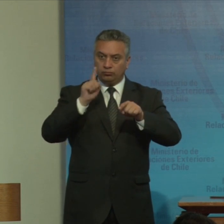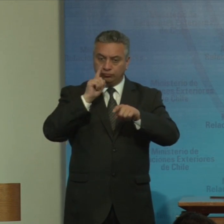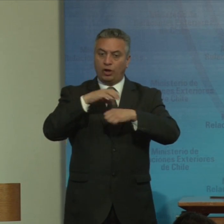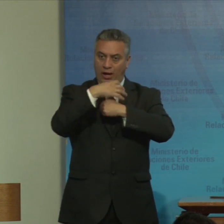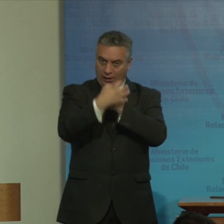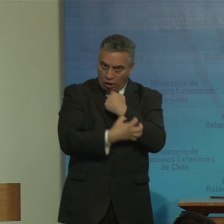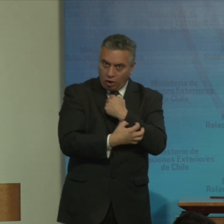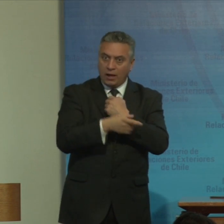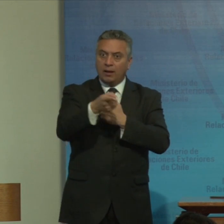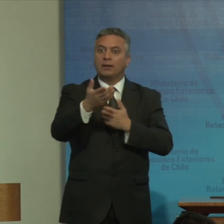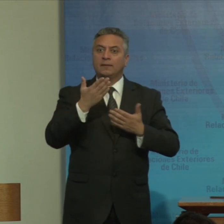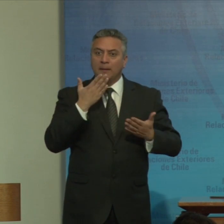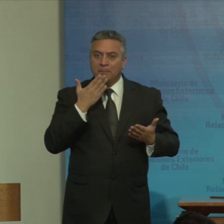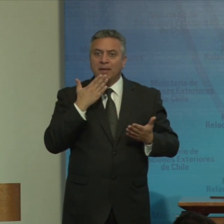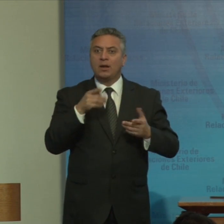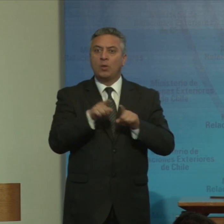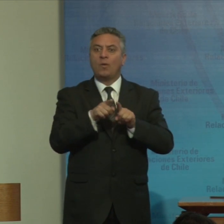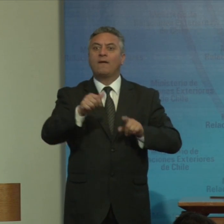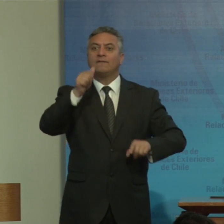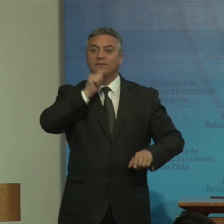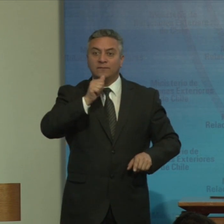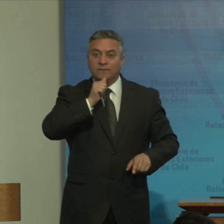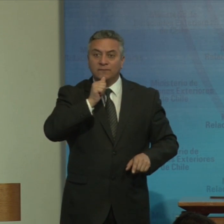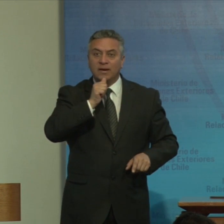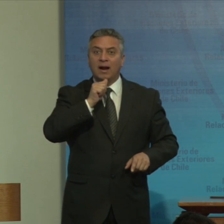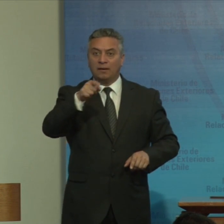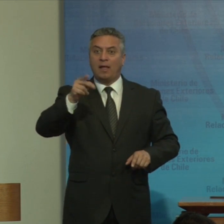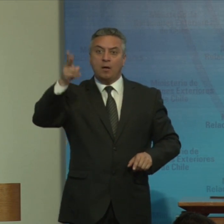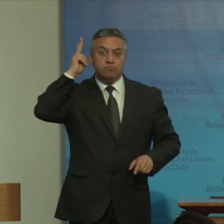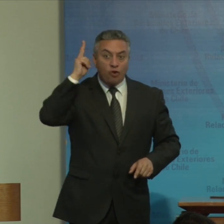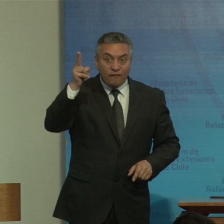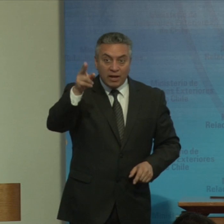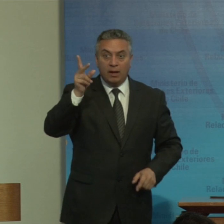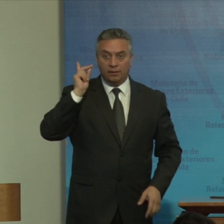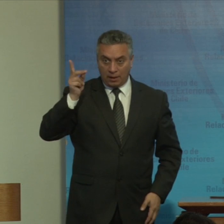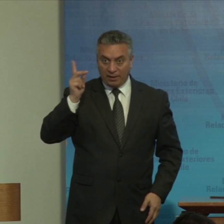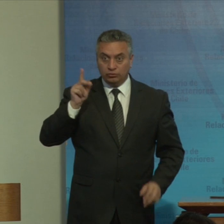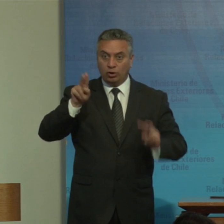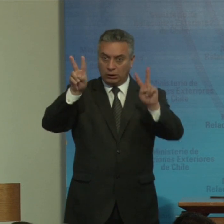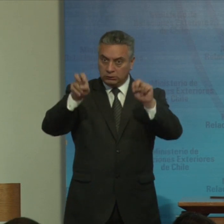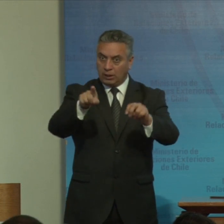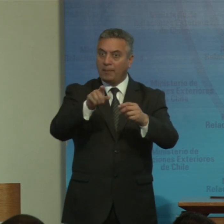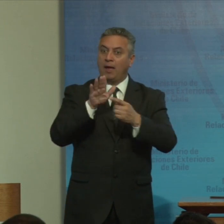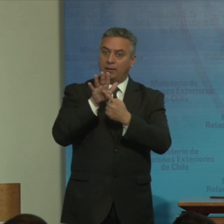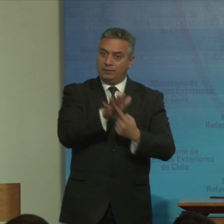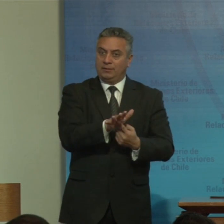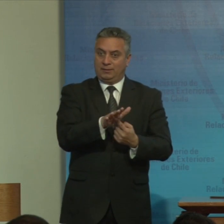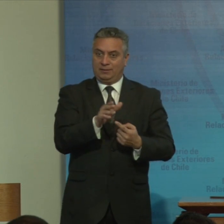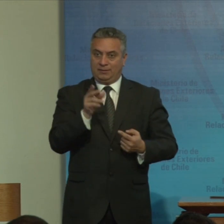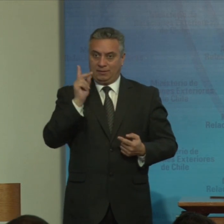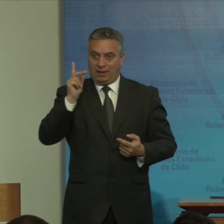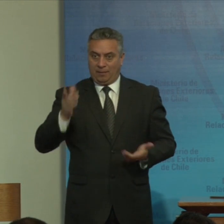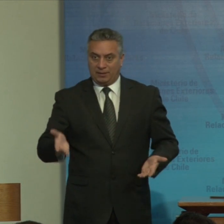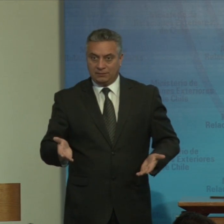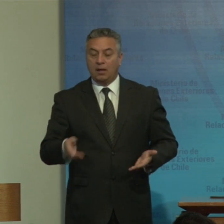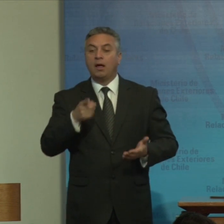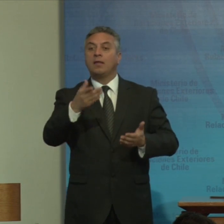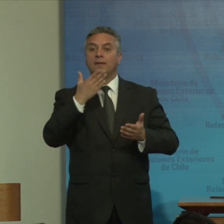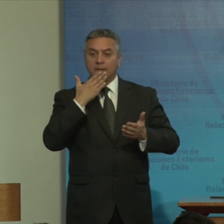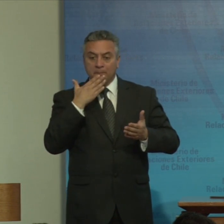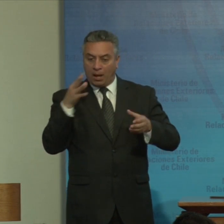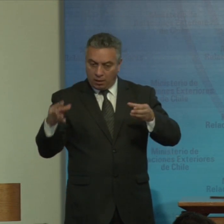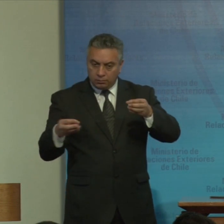tales como la falta de prohibir la discriminación en base de discapacidad incluyendo el reconocimiento de ajustes